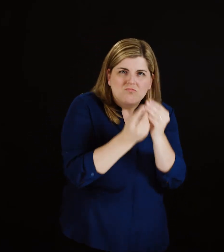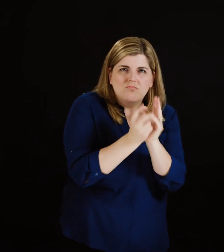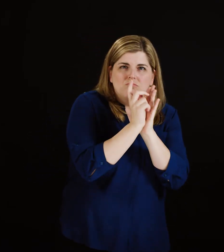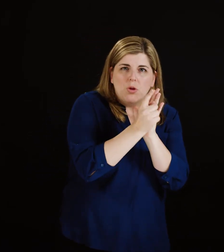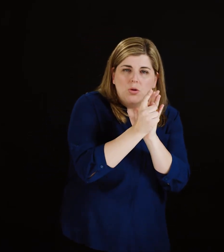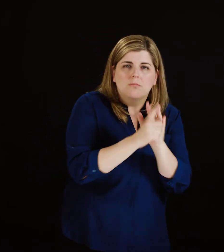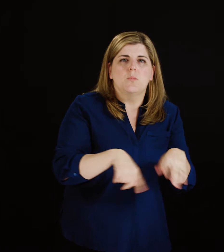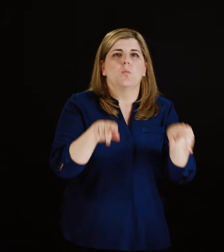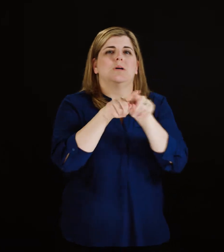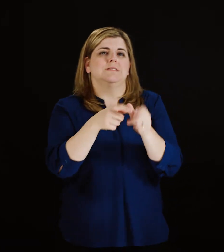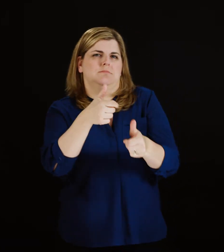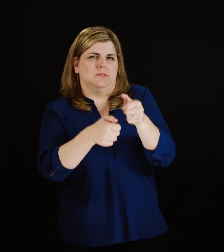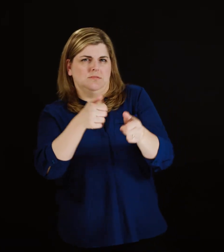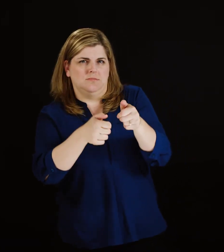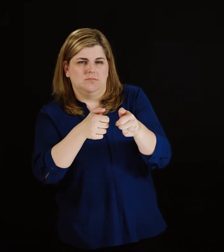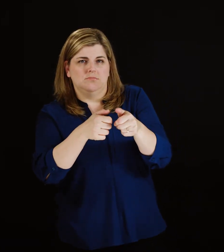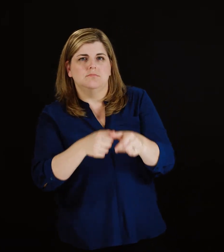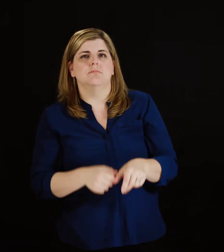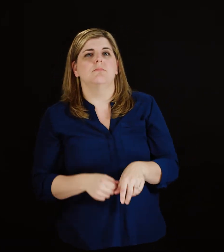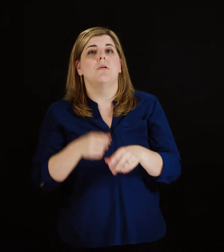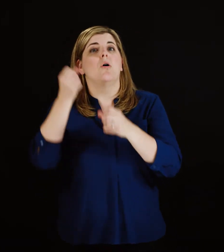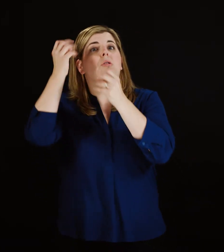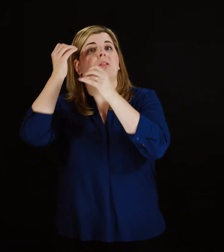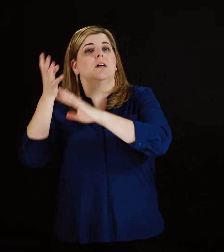textes et il ne comprend pas de données.